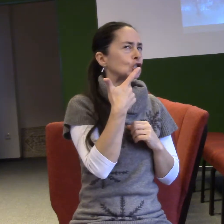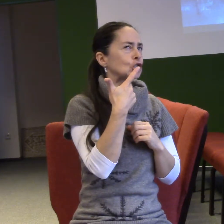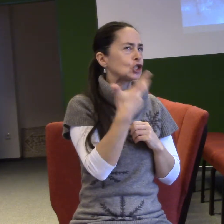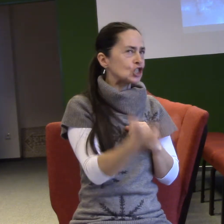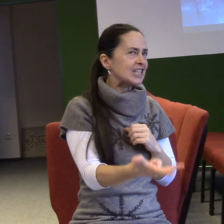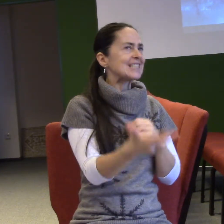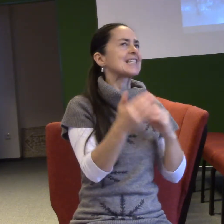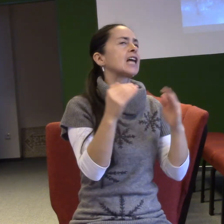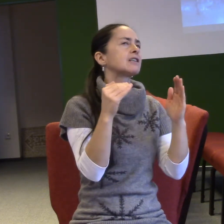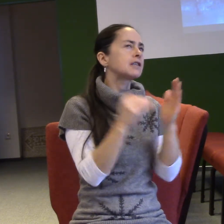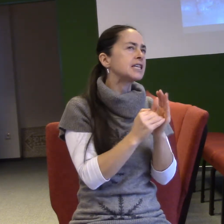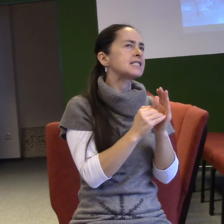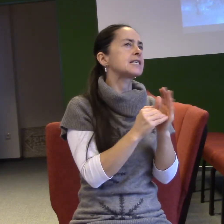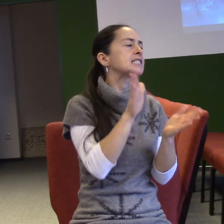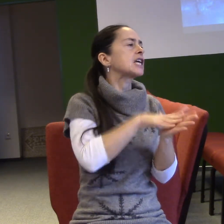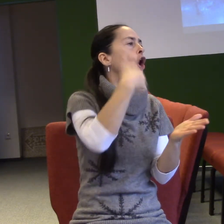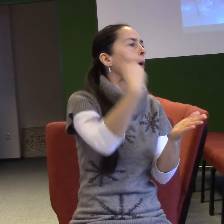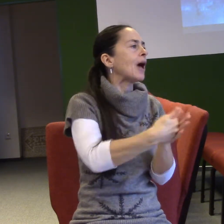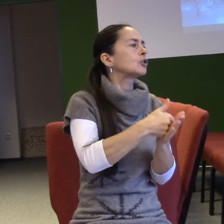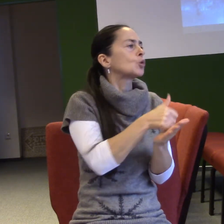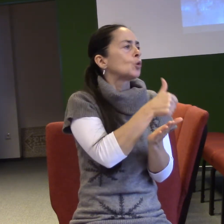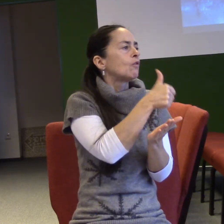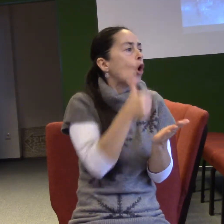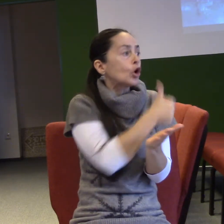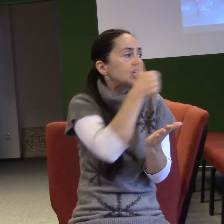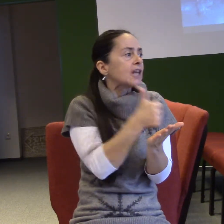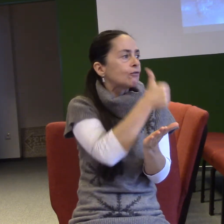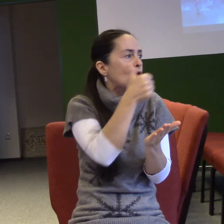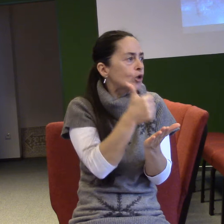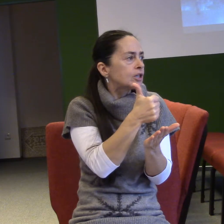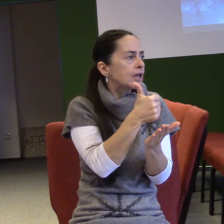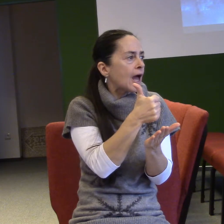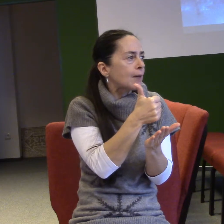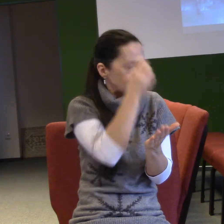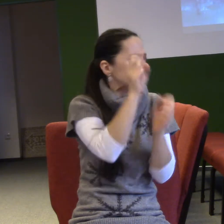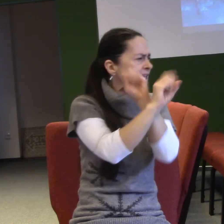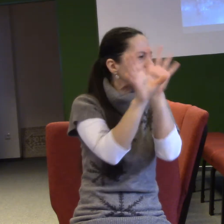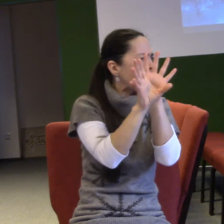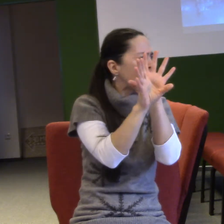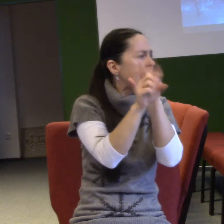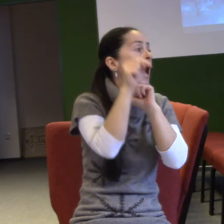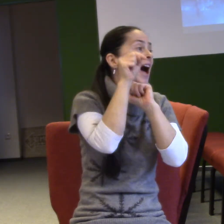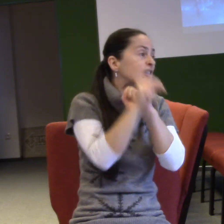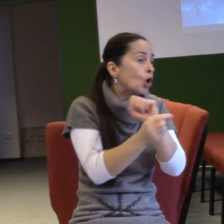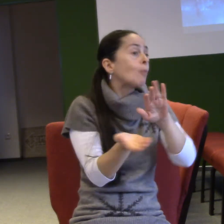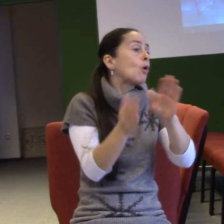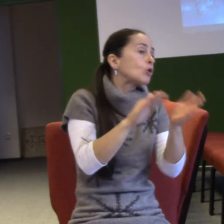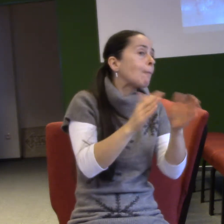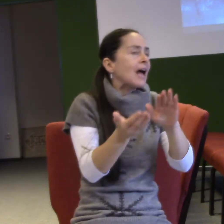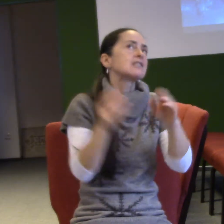Takhle nějak vypadá šrumec ve vzduchu nad námi. A to je jen ten přirozený. Jak je to s anděli?